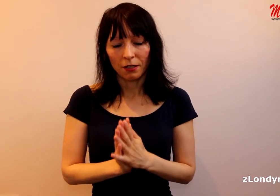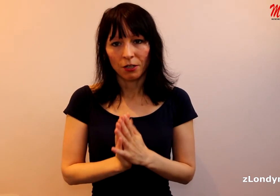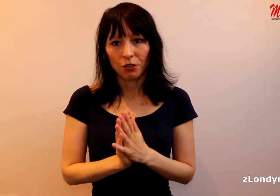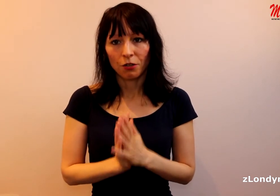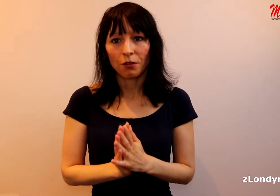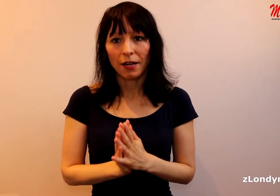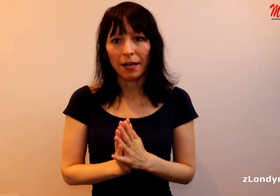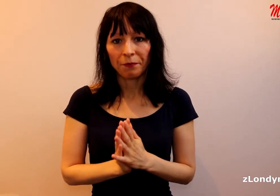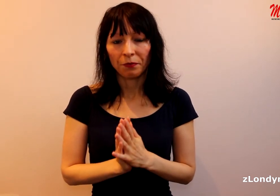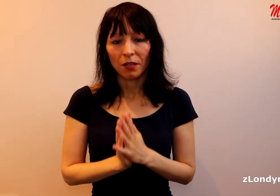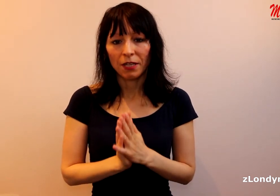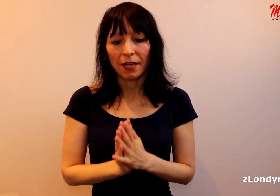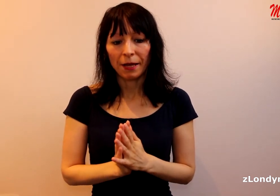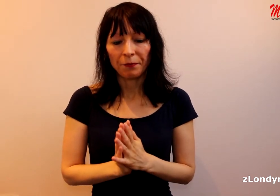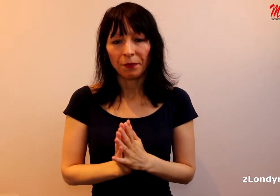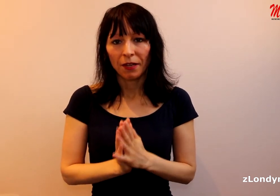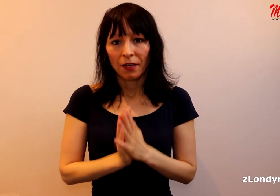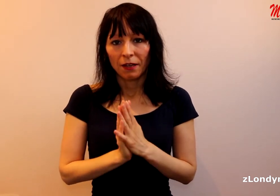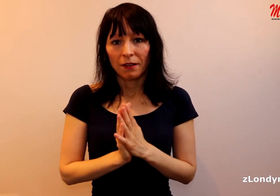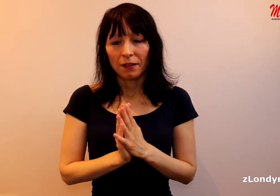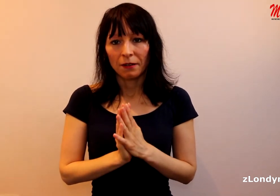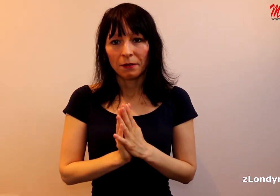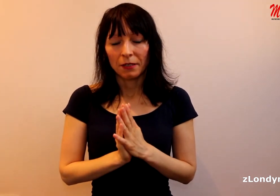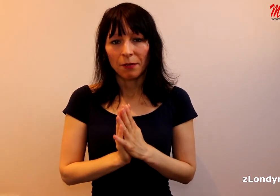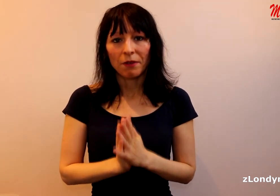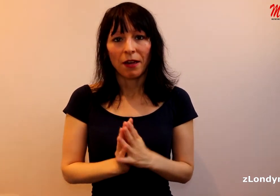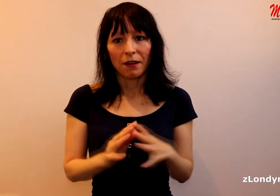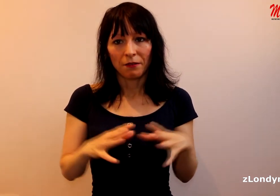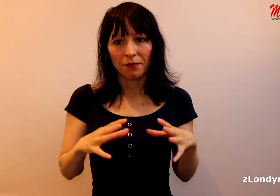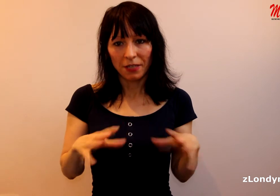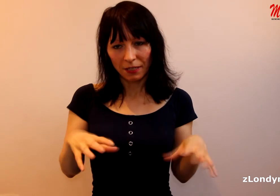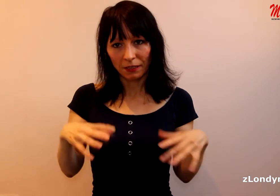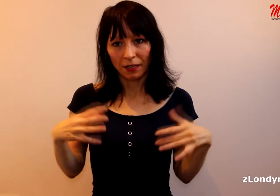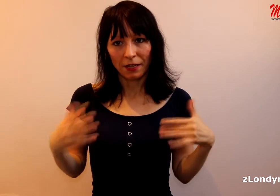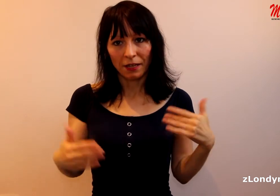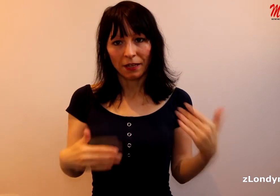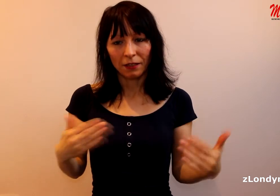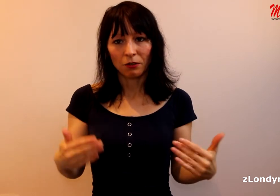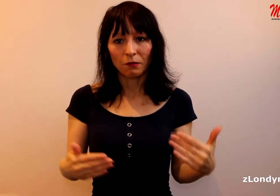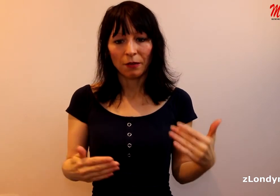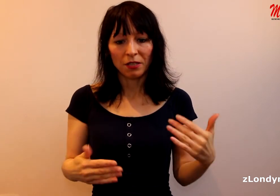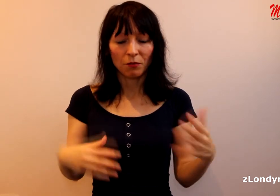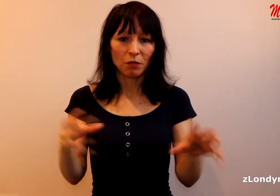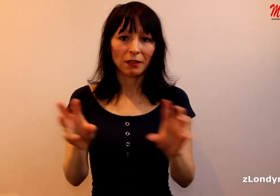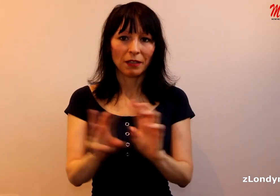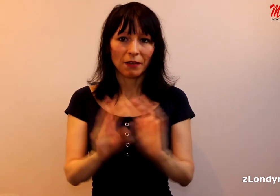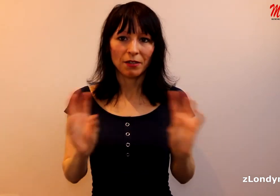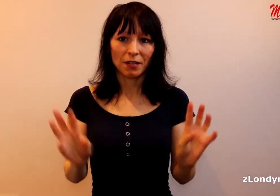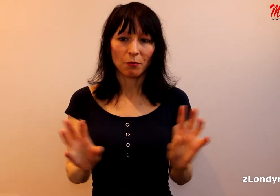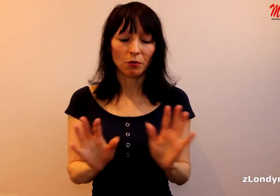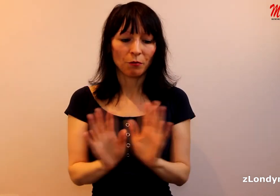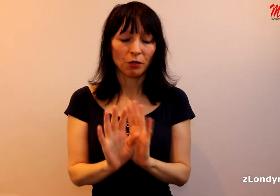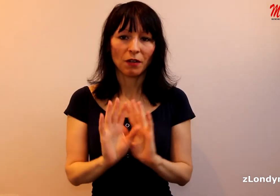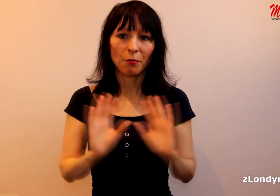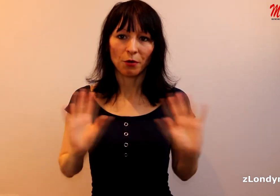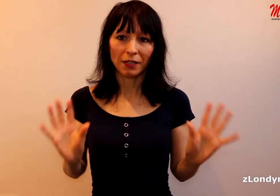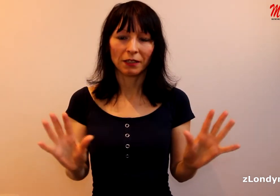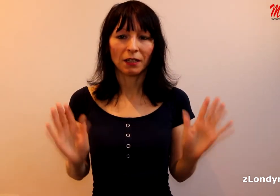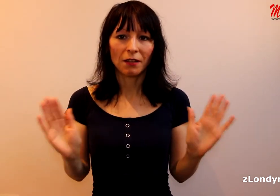dnešního dne je, zaprvé, vidíte také nějaké takové, myslím třeba televize nebo takové projekty takhle